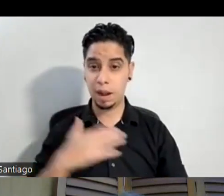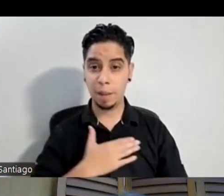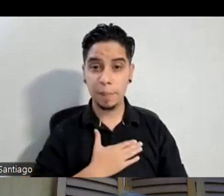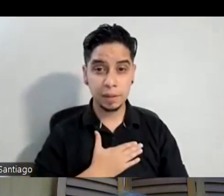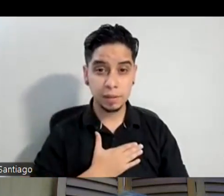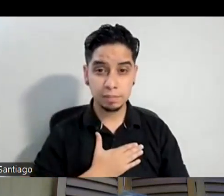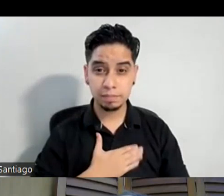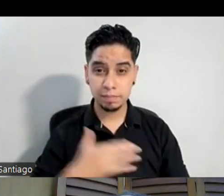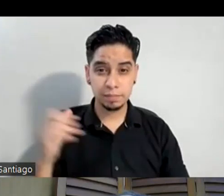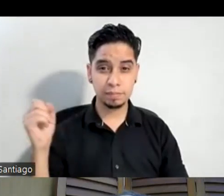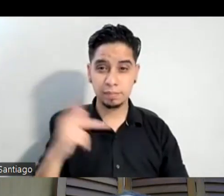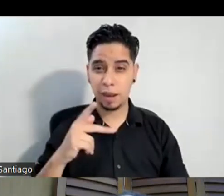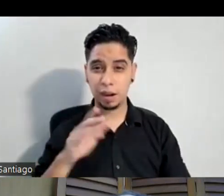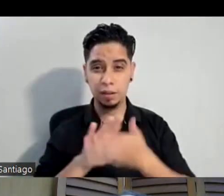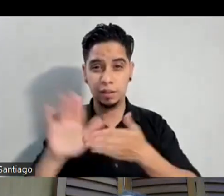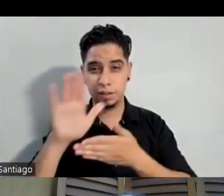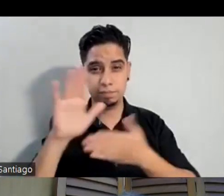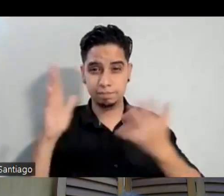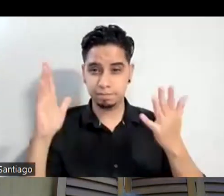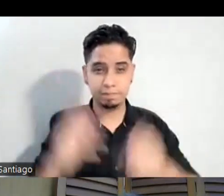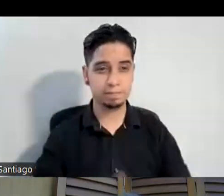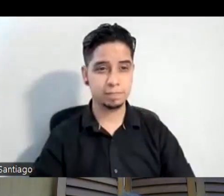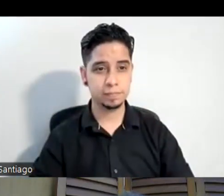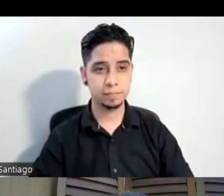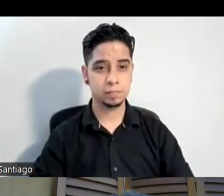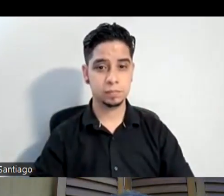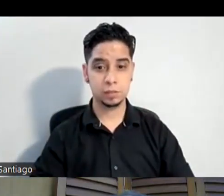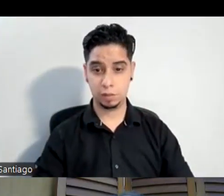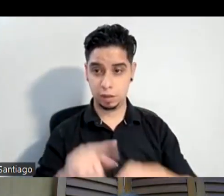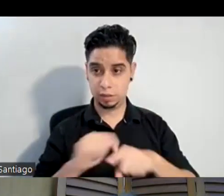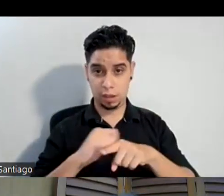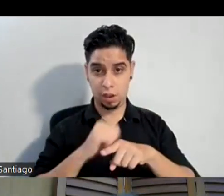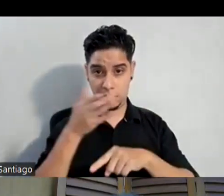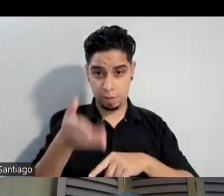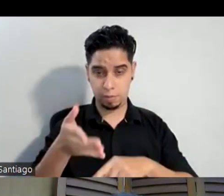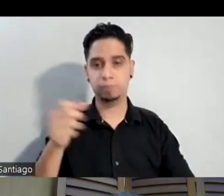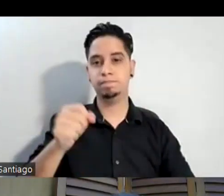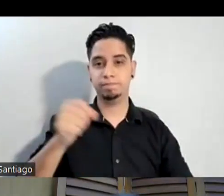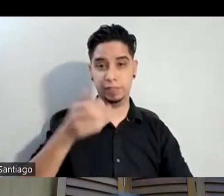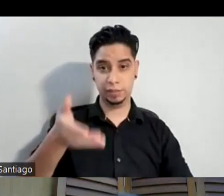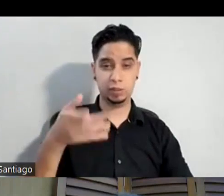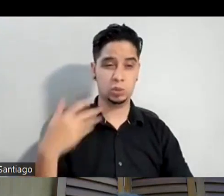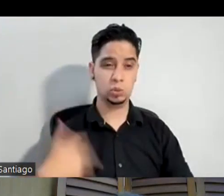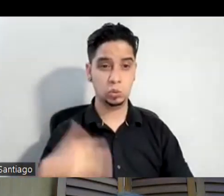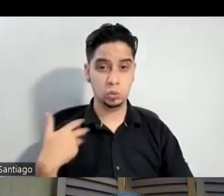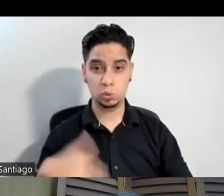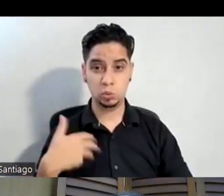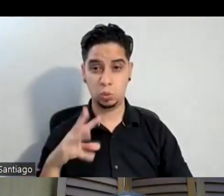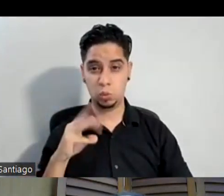regresar a la universidad o que el ensayo es allí mismo en el mismo teatro en la misma sala sí en la misma sala del teatro estamos ensayando